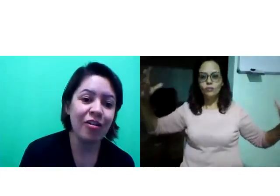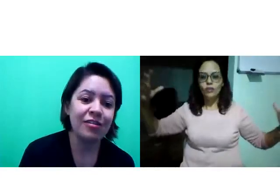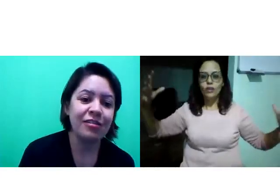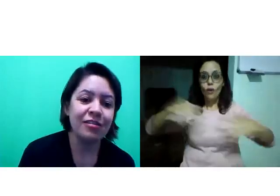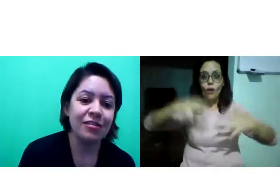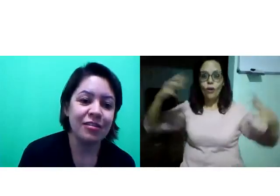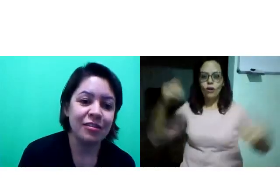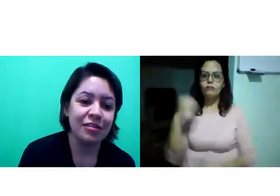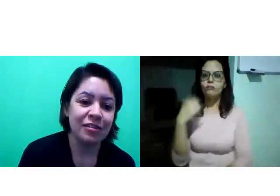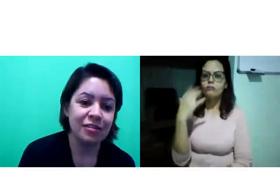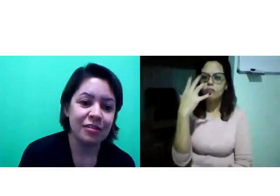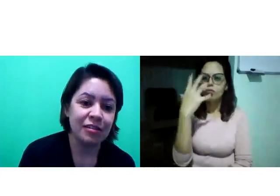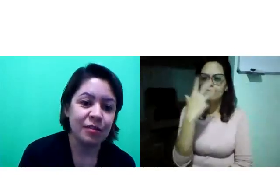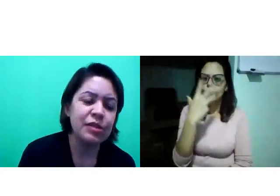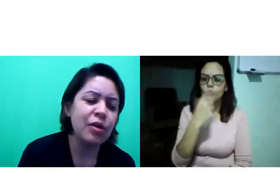maior.